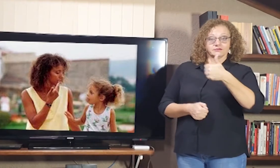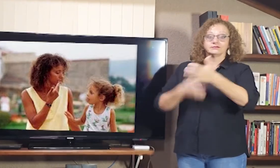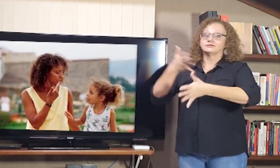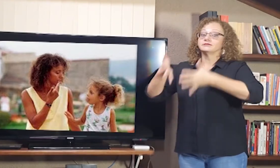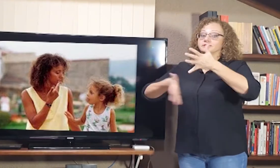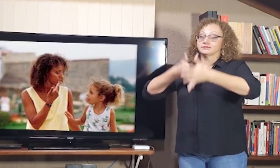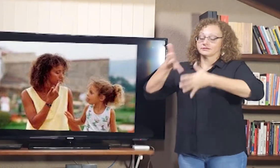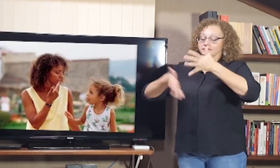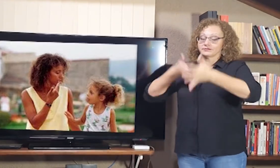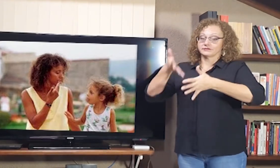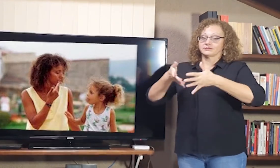L1.